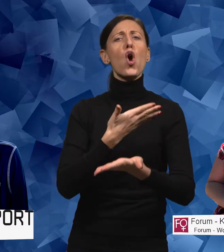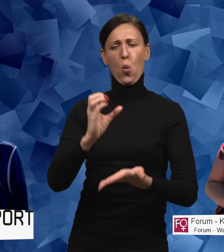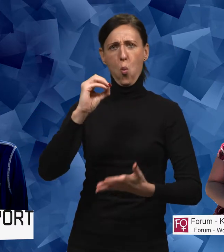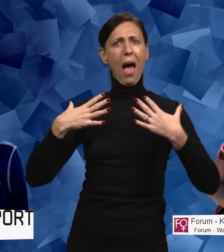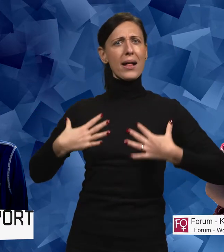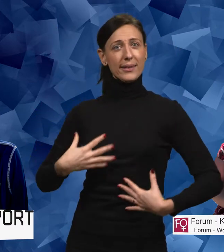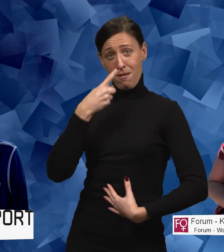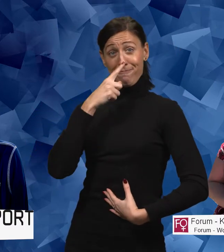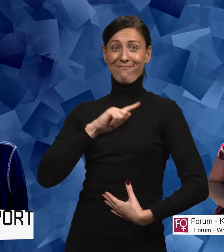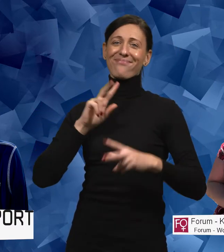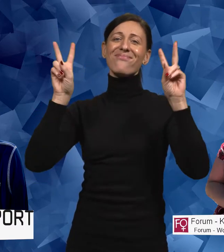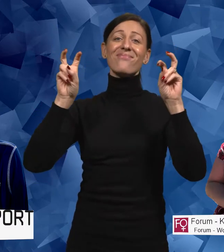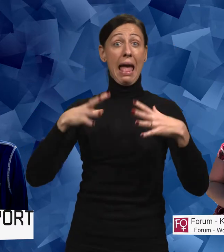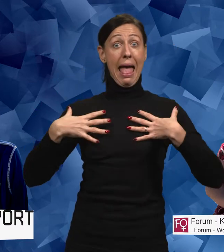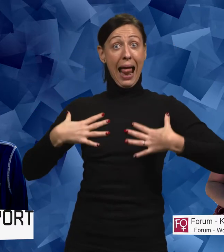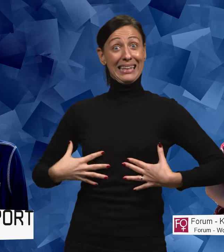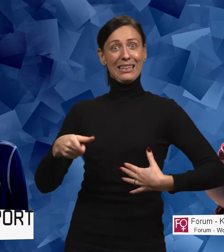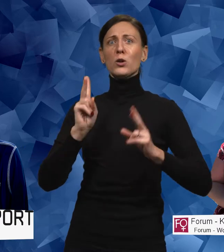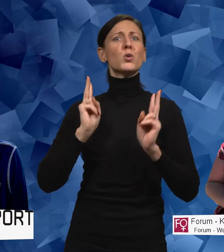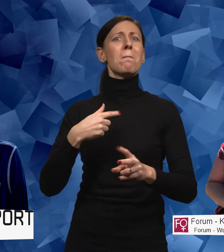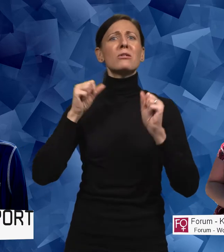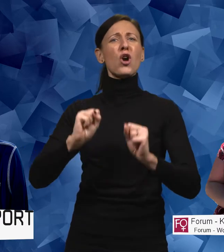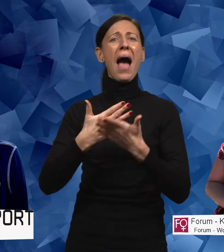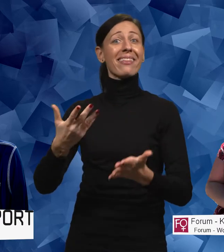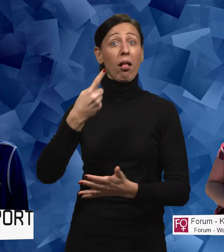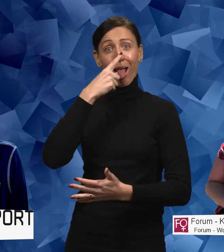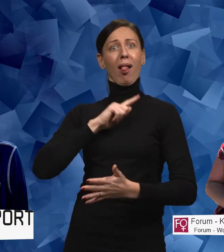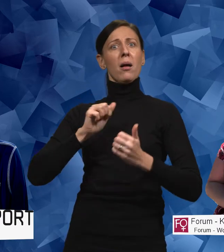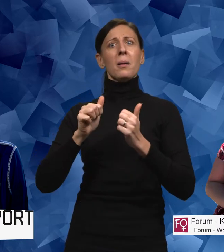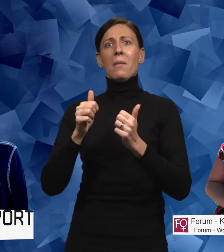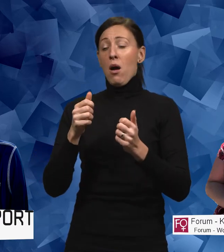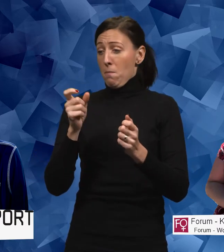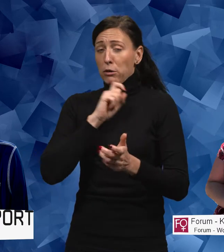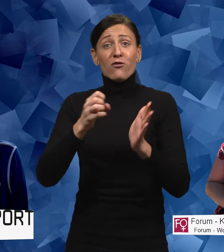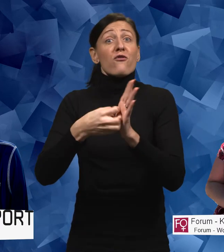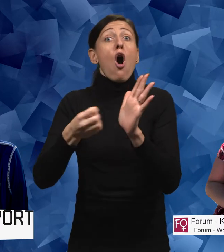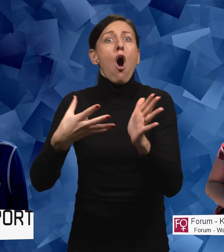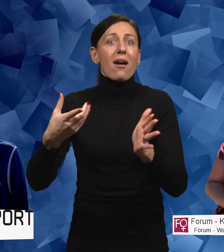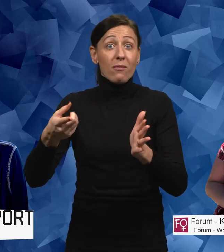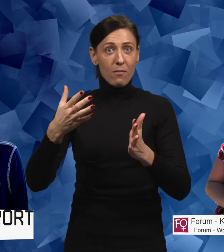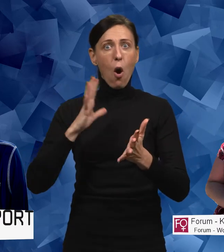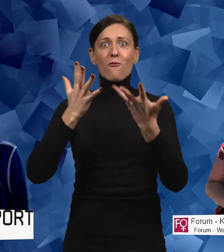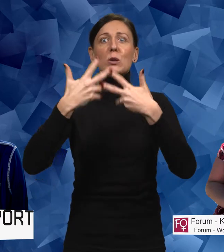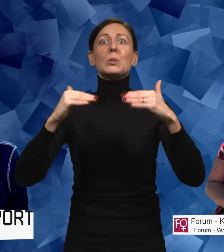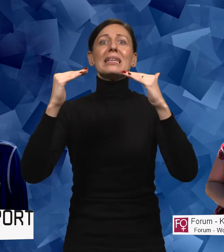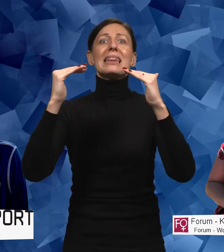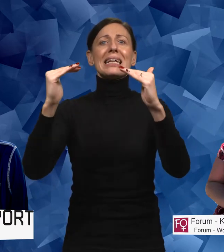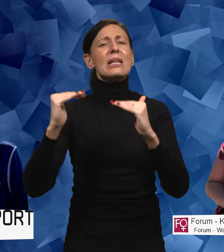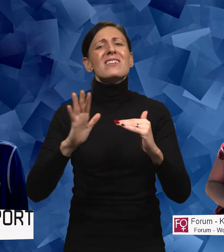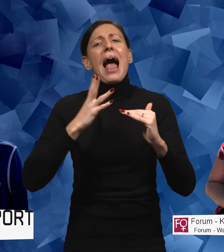ohälsa. Alltså hälsa som egentligen inte kan förklaras med funktionsnedsättningen utan andra